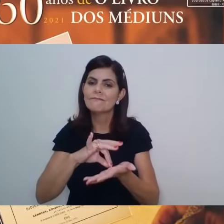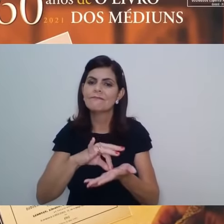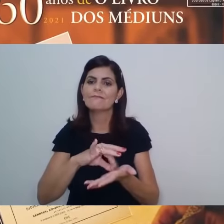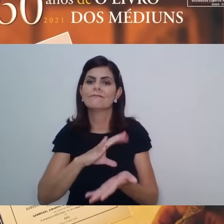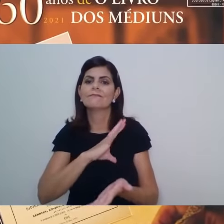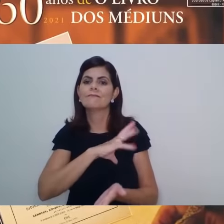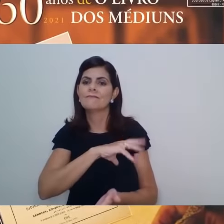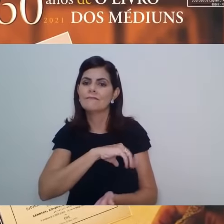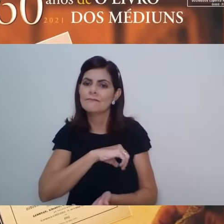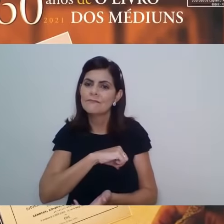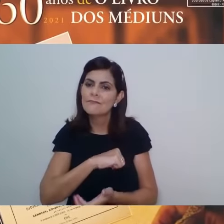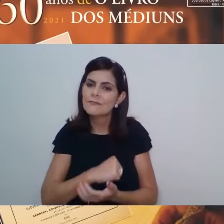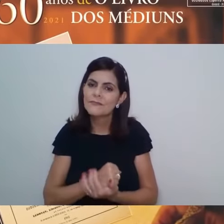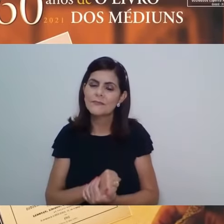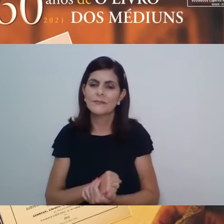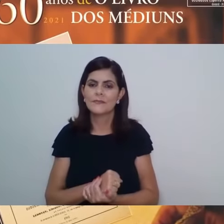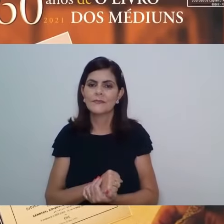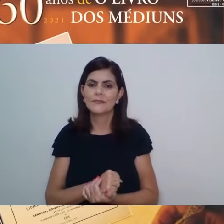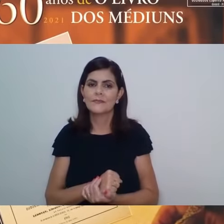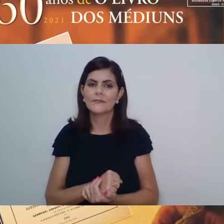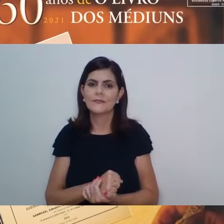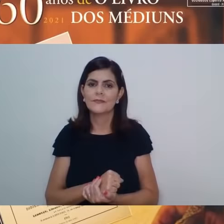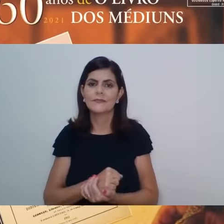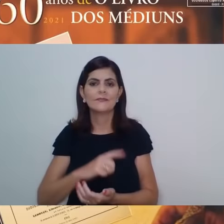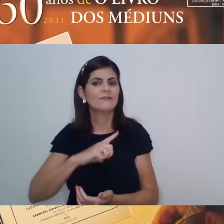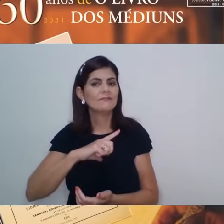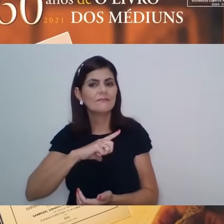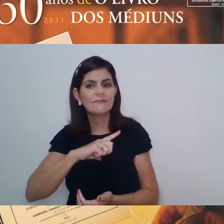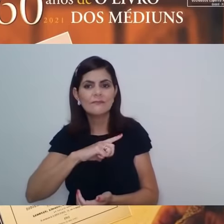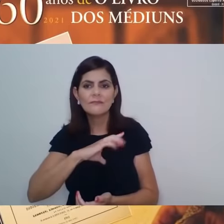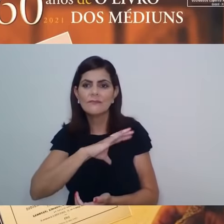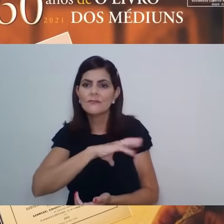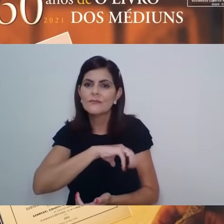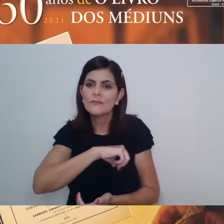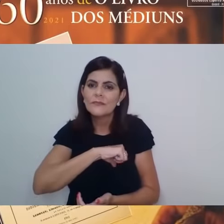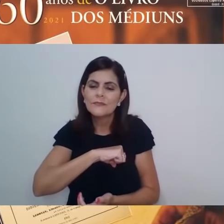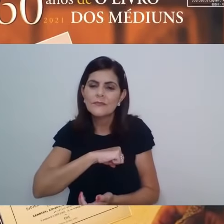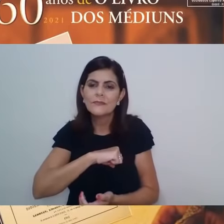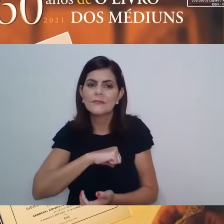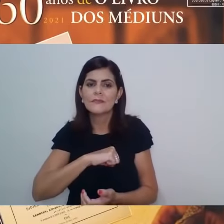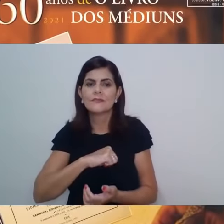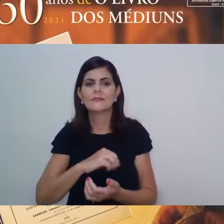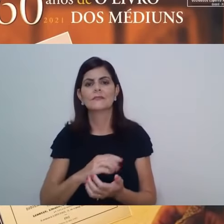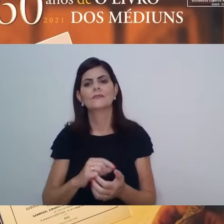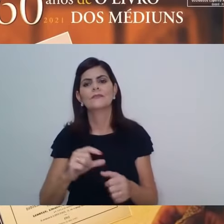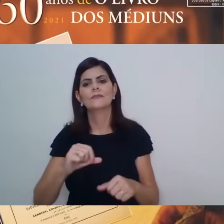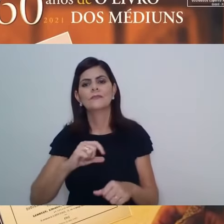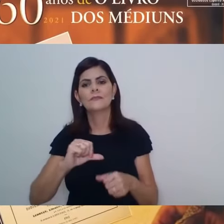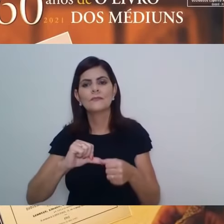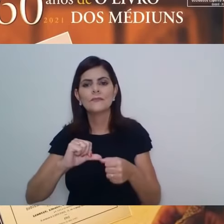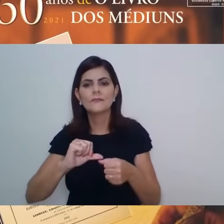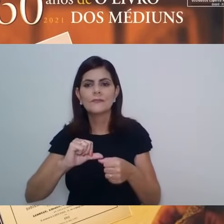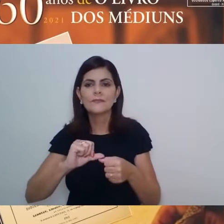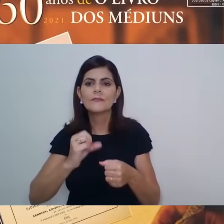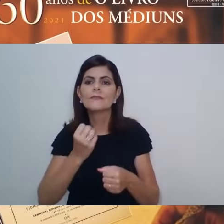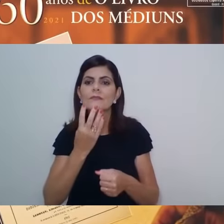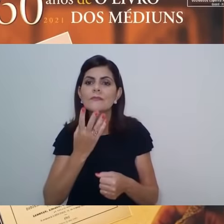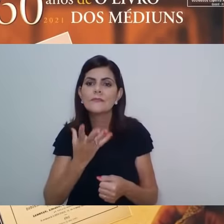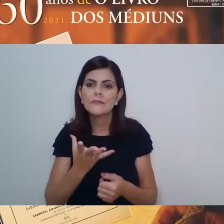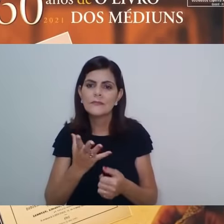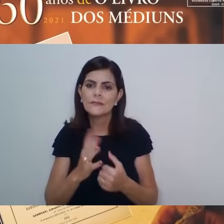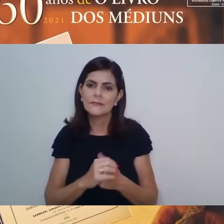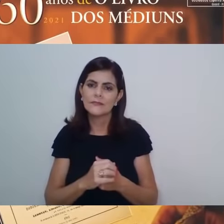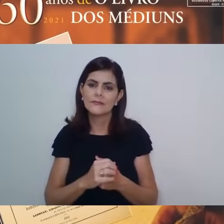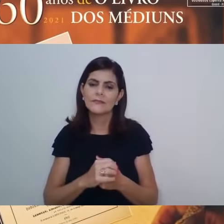sem disponibilidade verdadeiramente para amar e servir, essa sombra estava ao seu redor, mas ainda nele também.